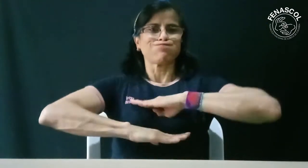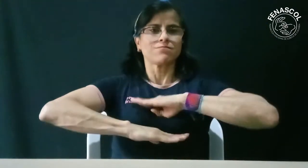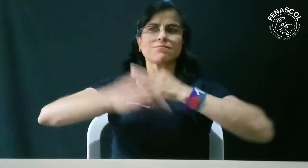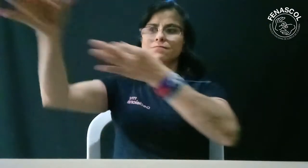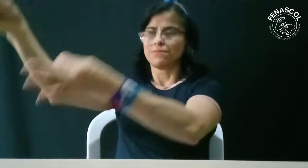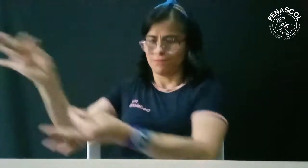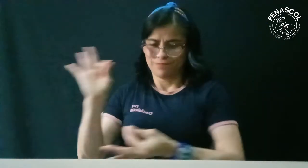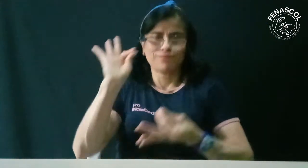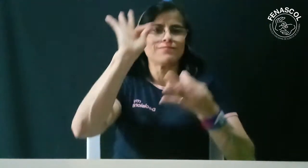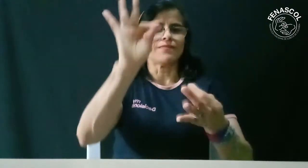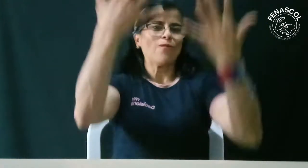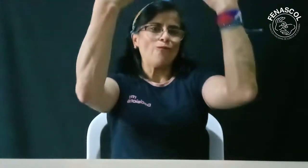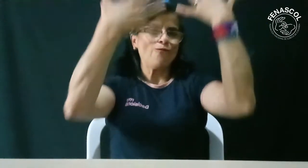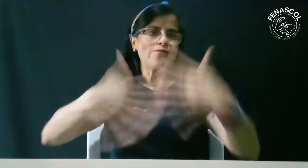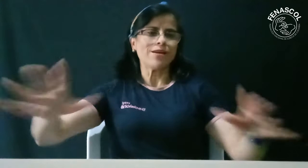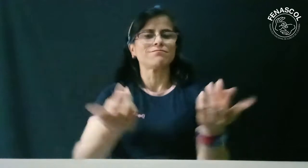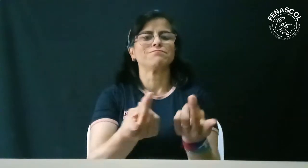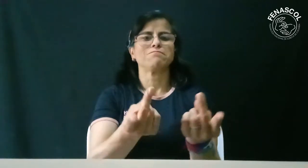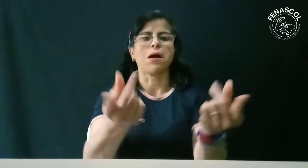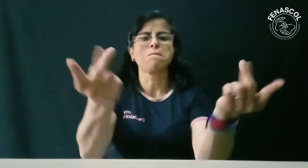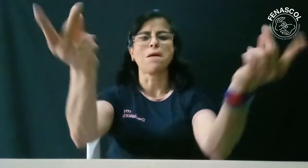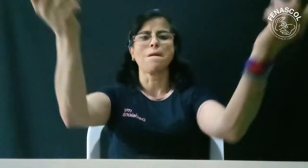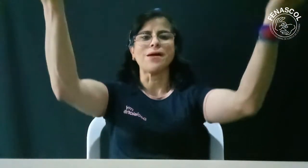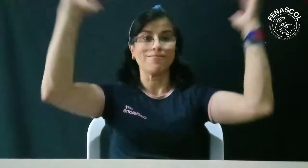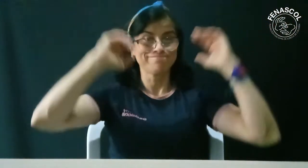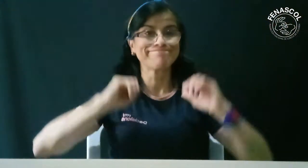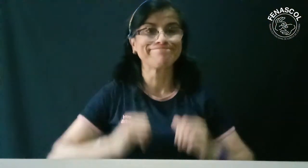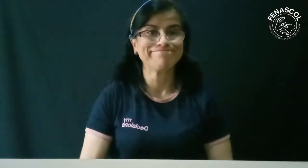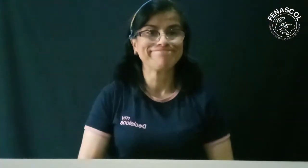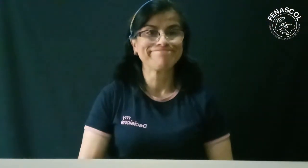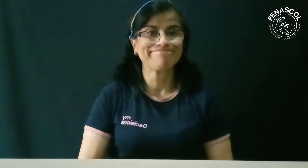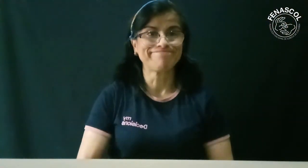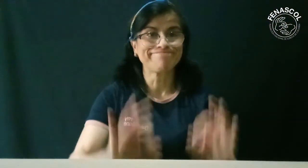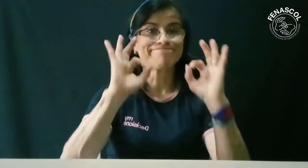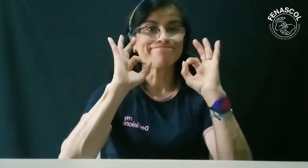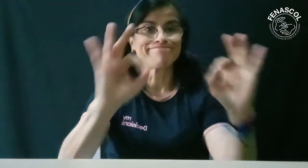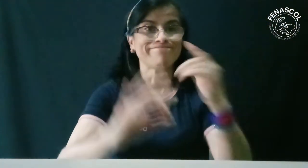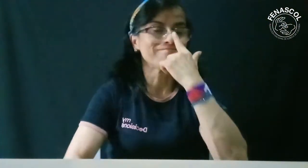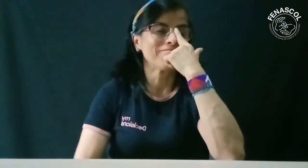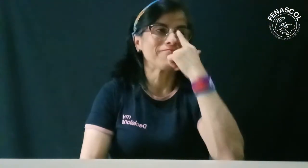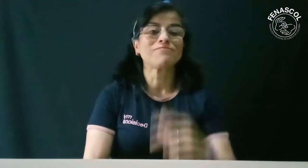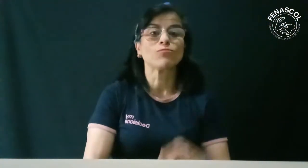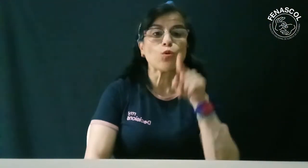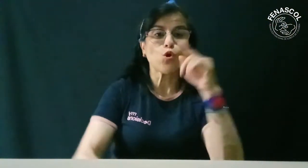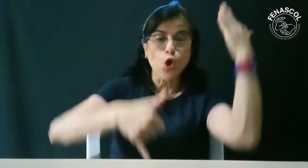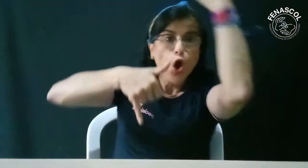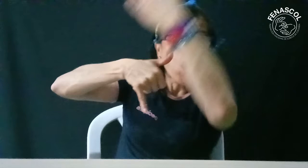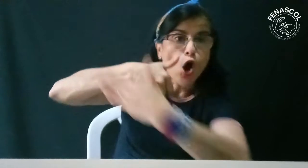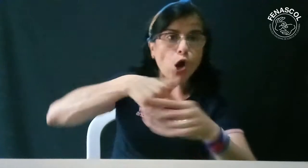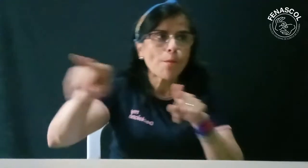firmado por el Presidente de Colombia y Constitución anualmente aprobado, podemos estar tranquilos y nos dispersaremos dando por